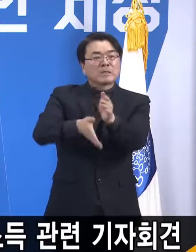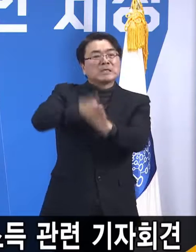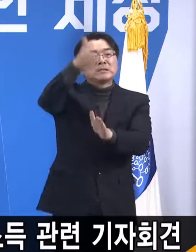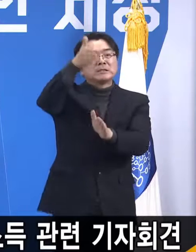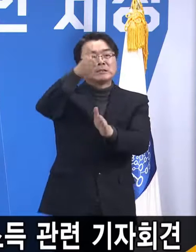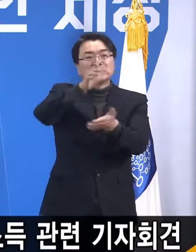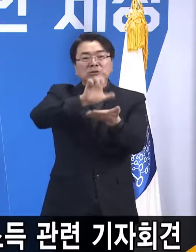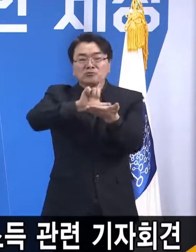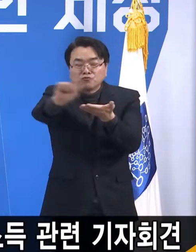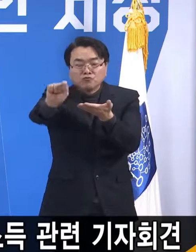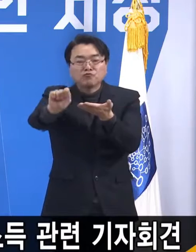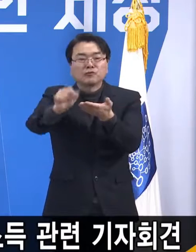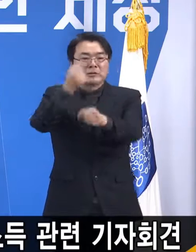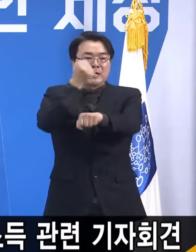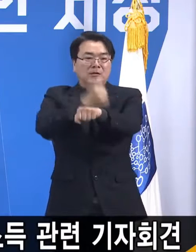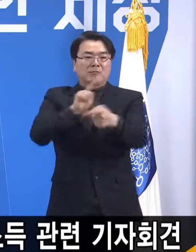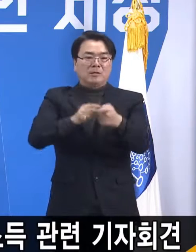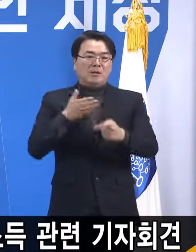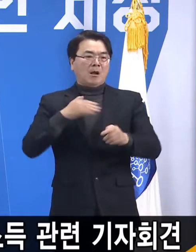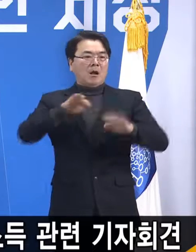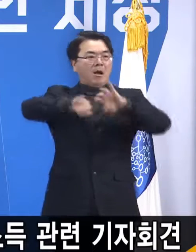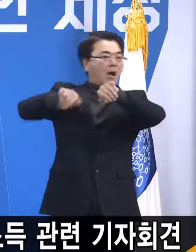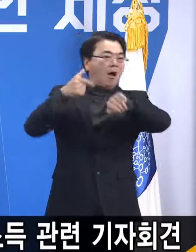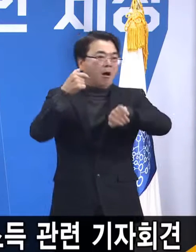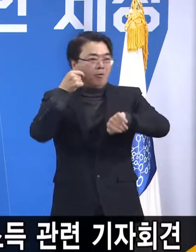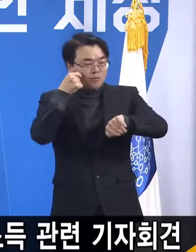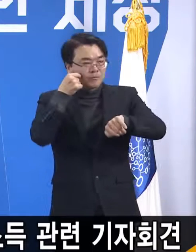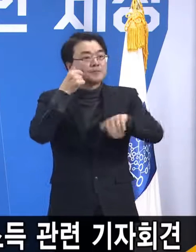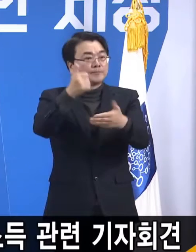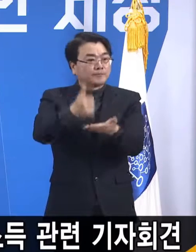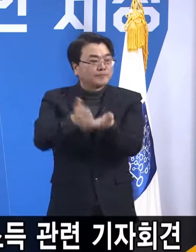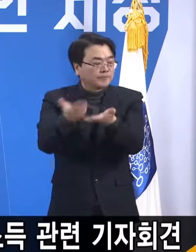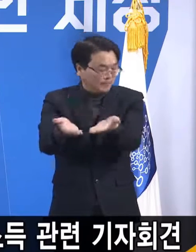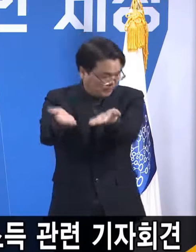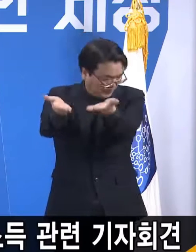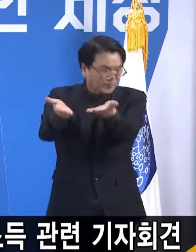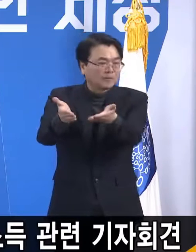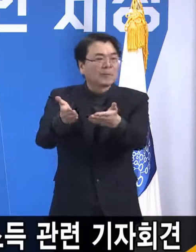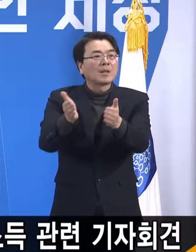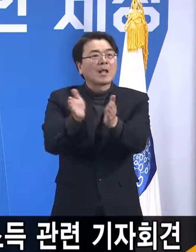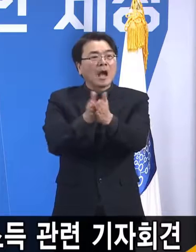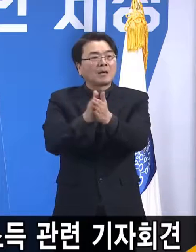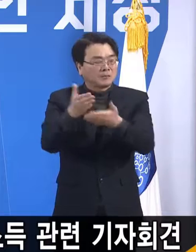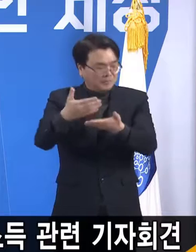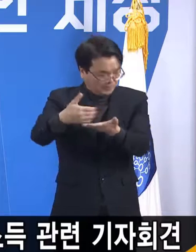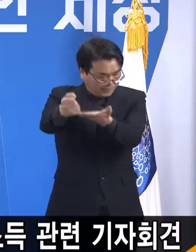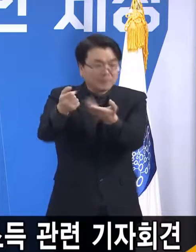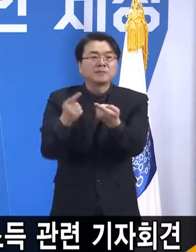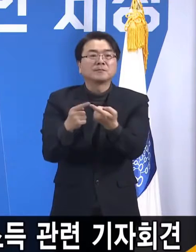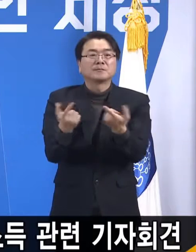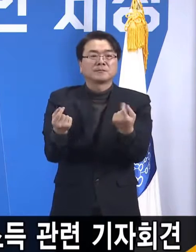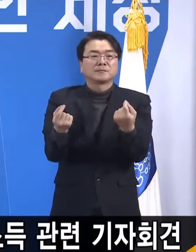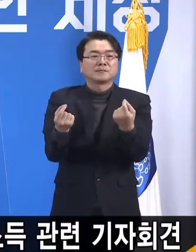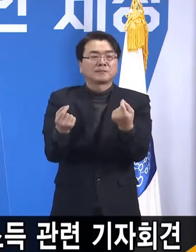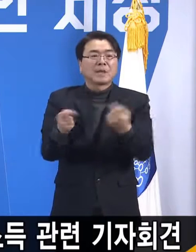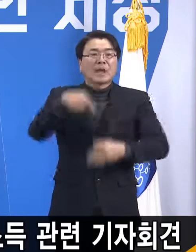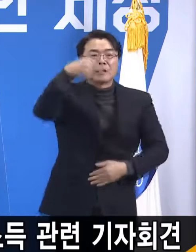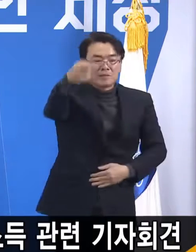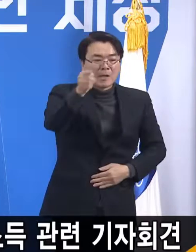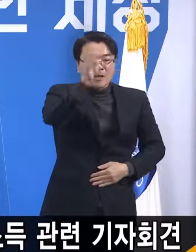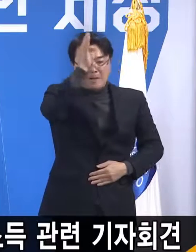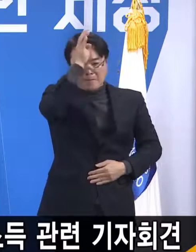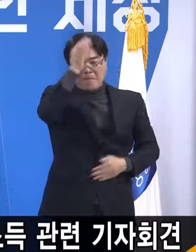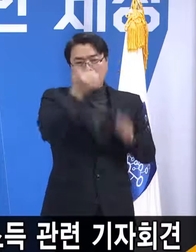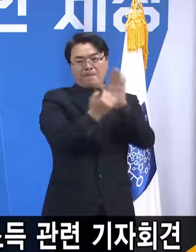이래라 저래라 할 수 있는 것이 아니기 때문에 시군의 의견을 전적으로 존중합니다. 방역이 안정된 시점이 대체